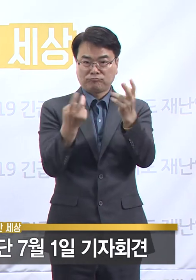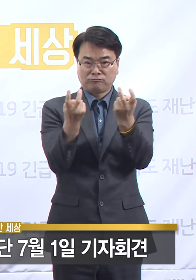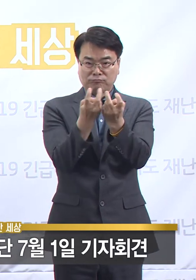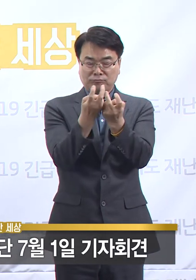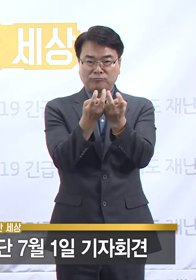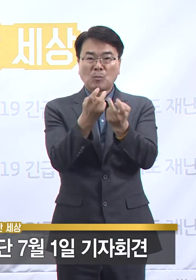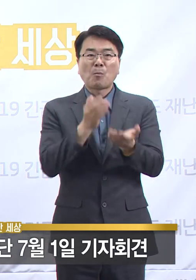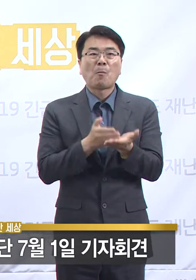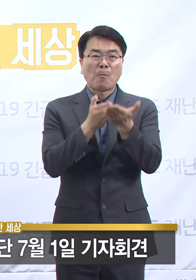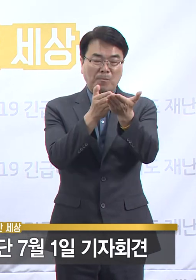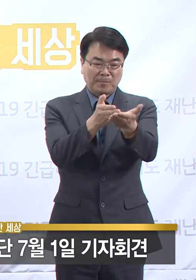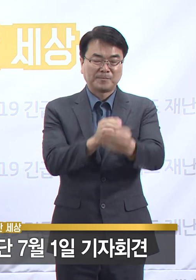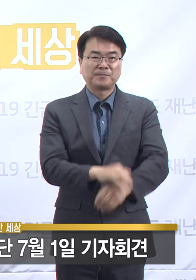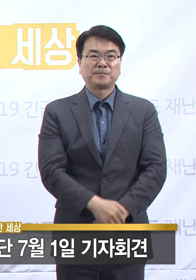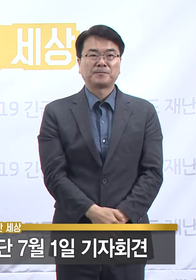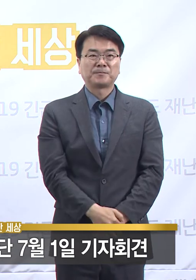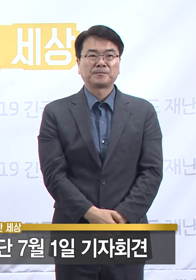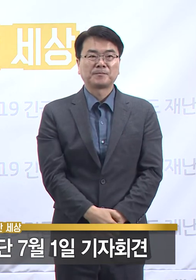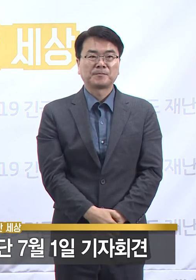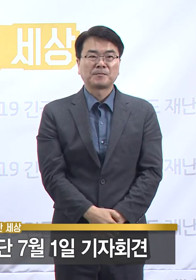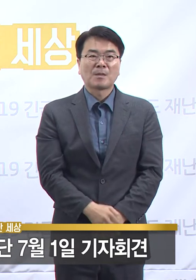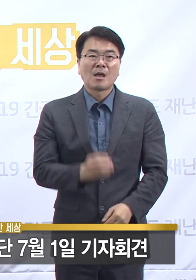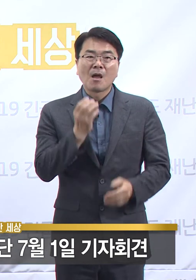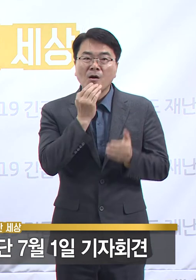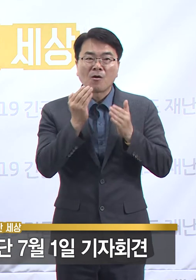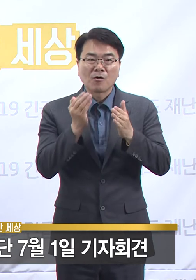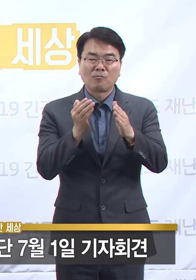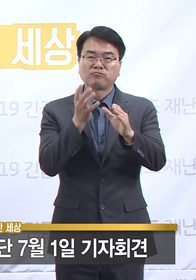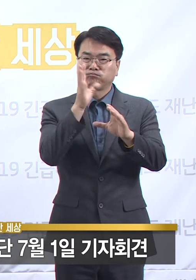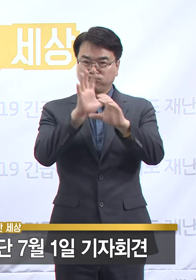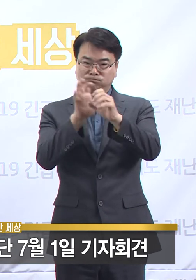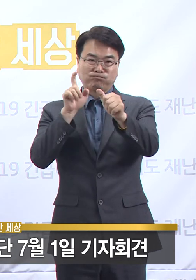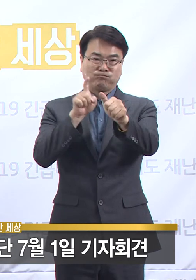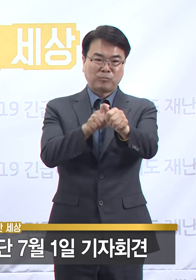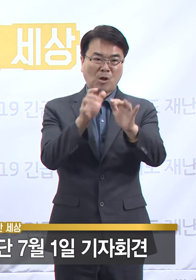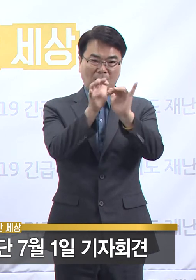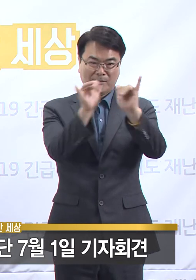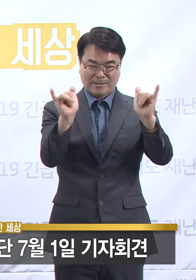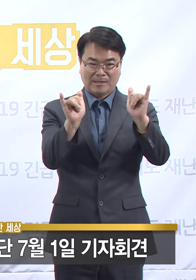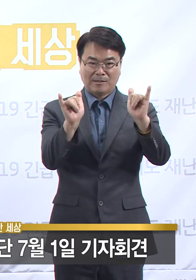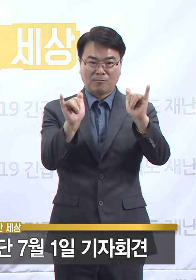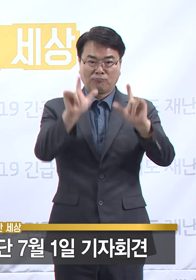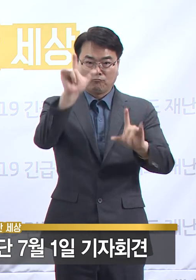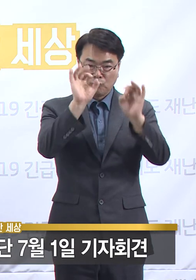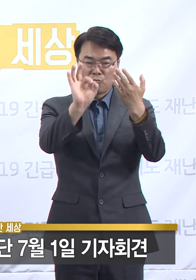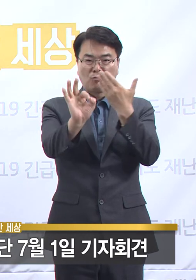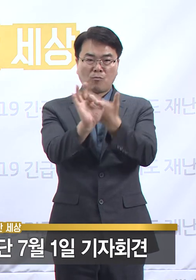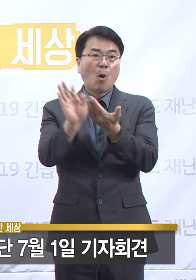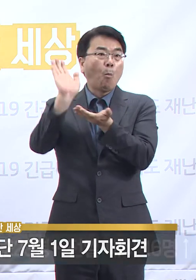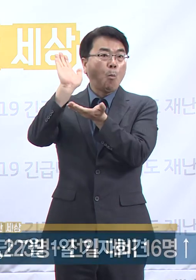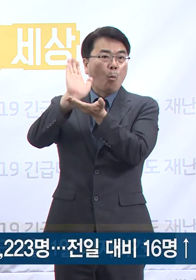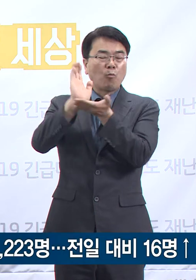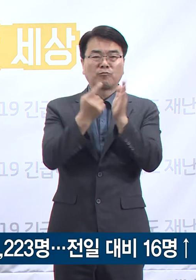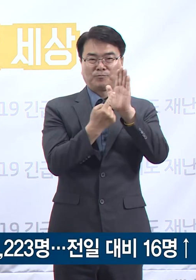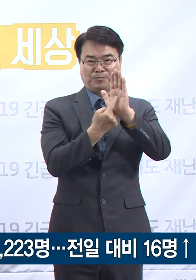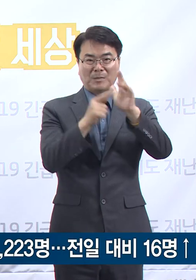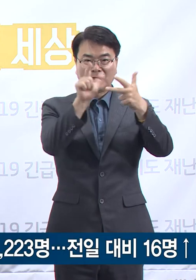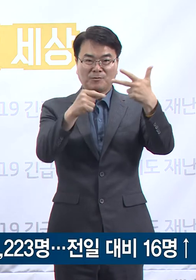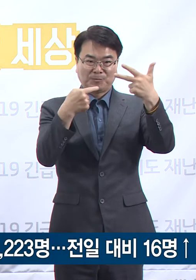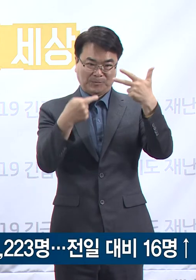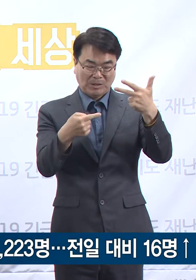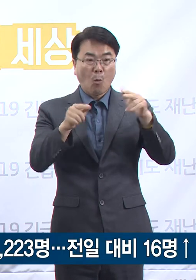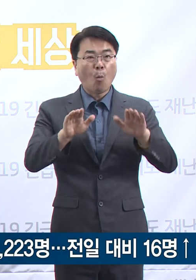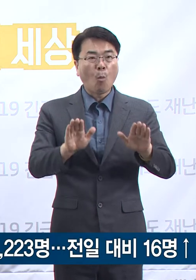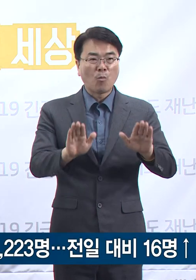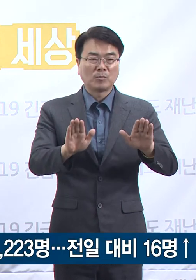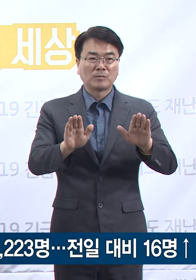브리핑을 시작하겠습니다. 경기도 확진자 발생 현황입니다. 질병관리본부 발표에 따르면 7월 1일 0시